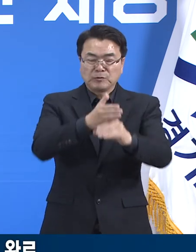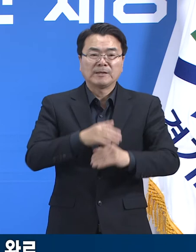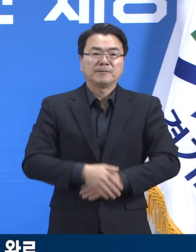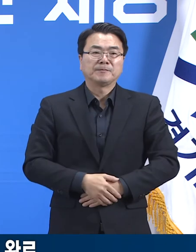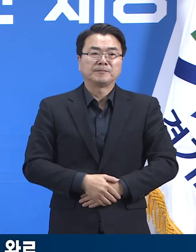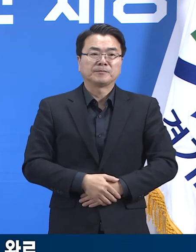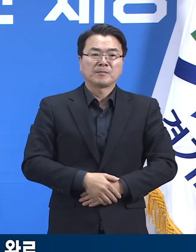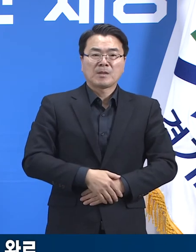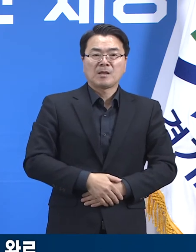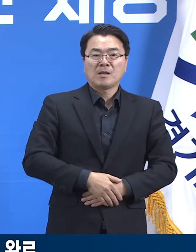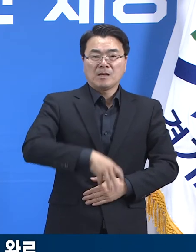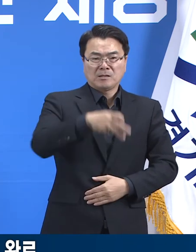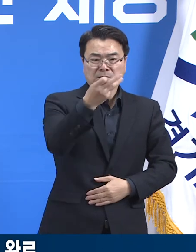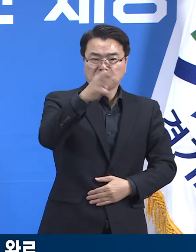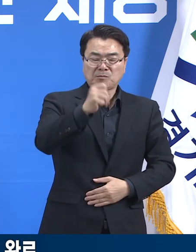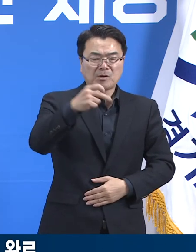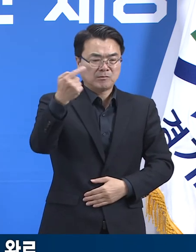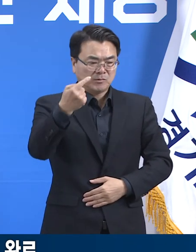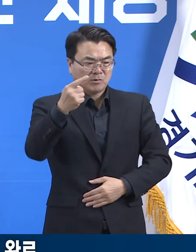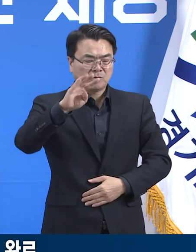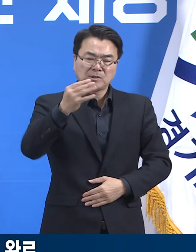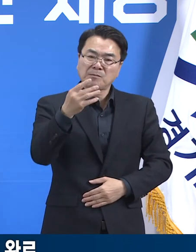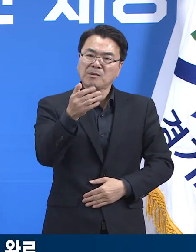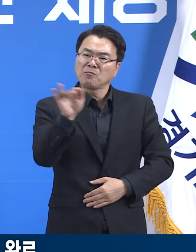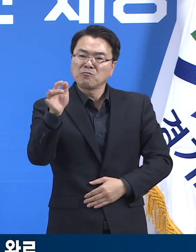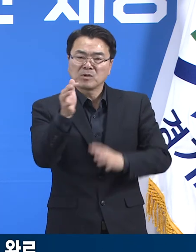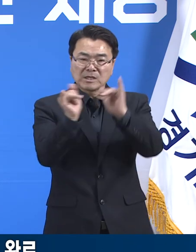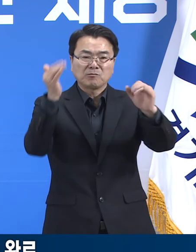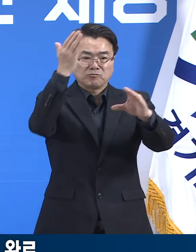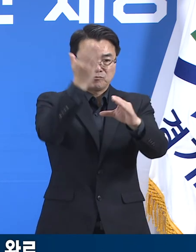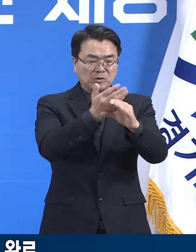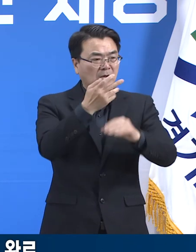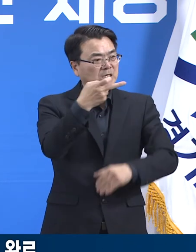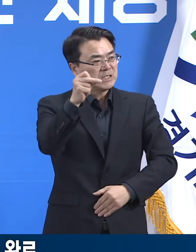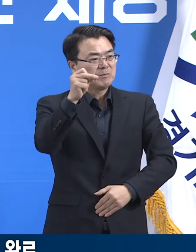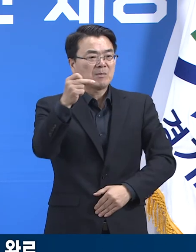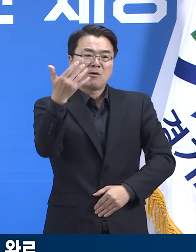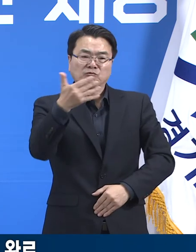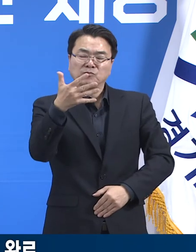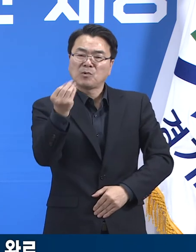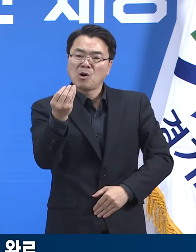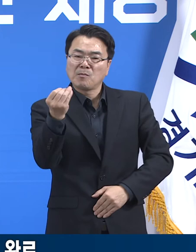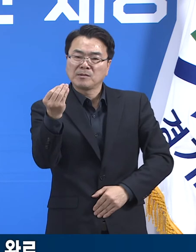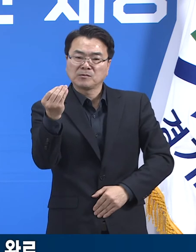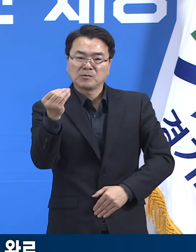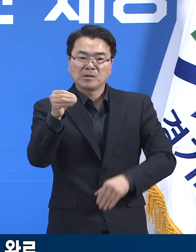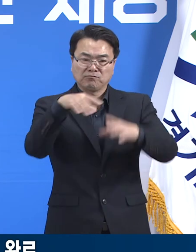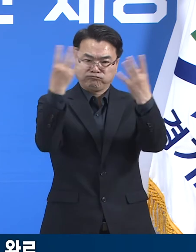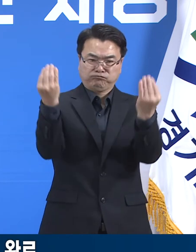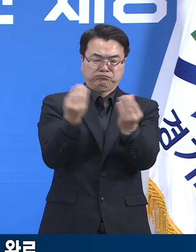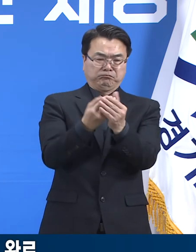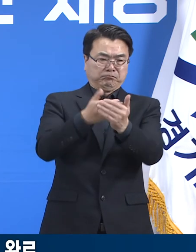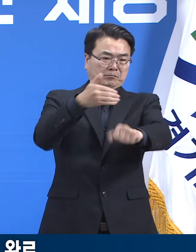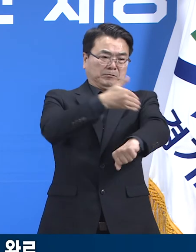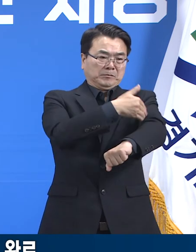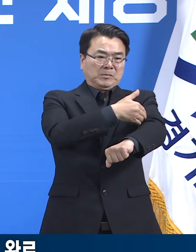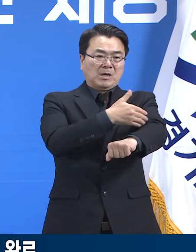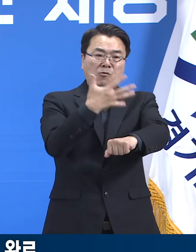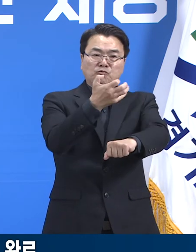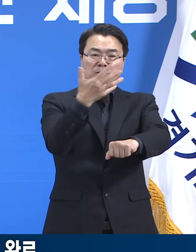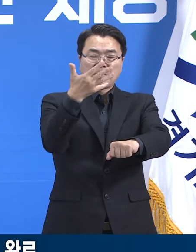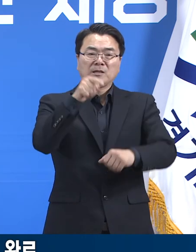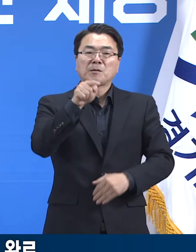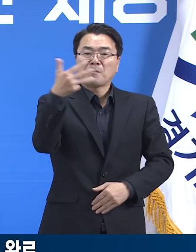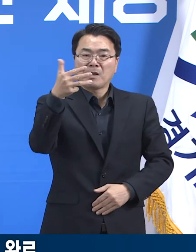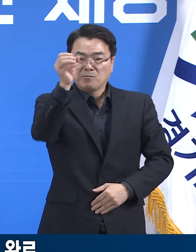13만 1,427명 중 12만 9,827명이 접종을 완료하여 대상자 입구 18.8